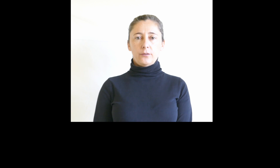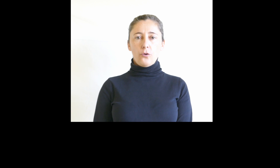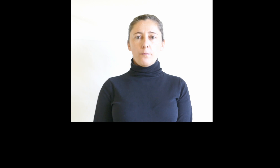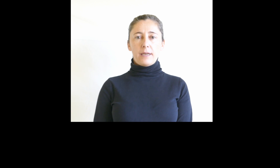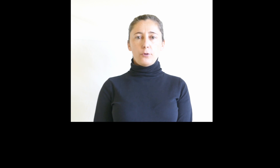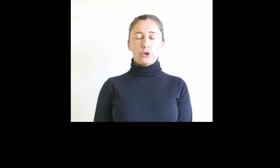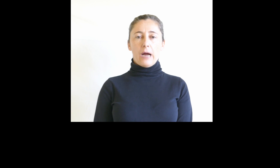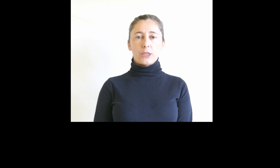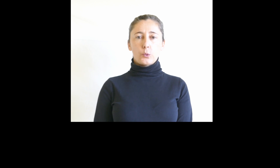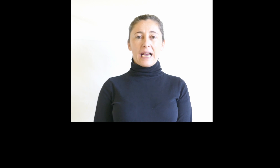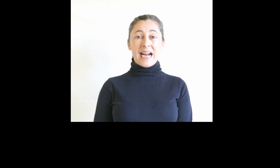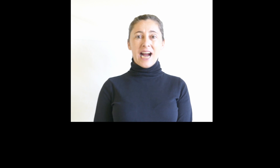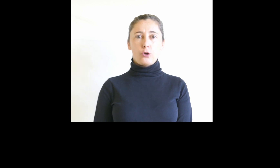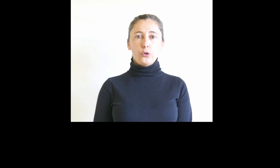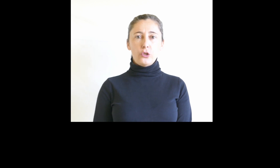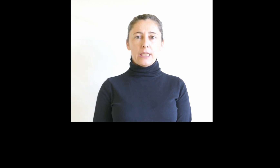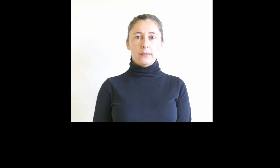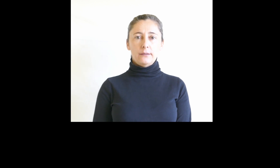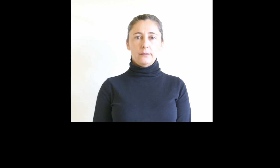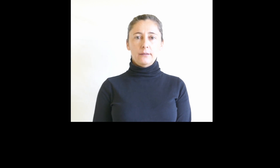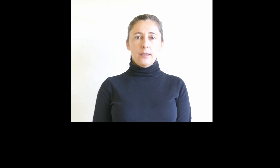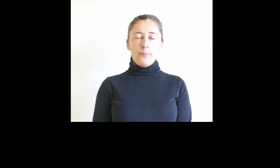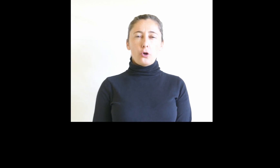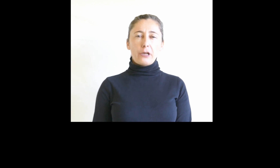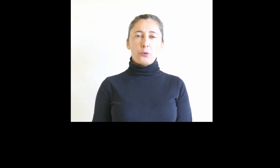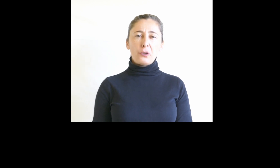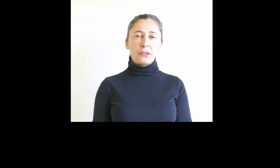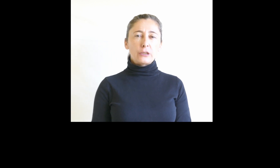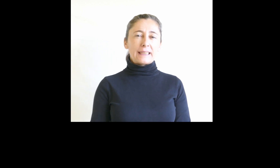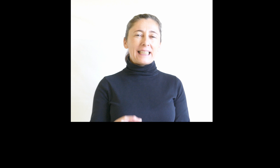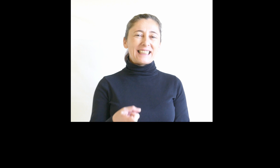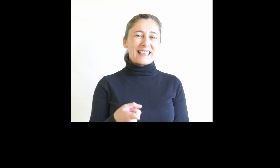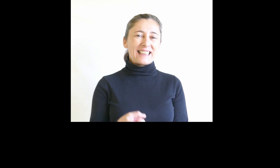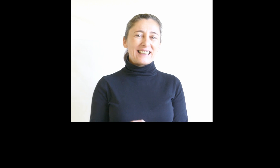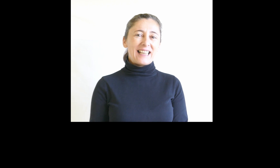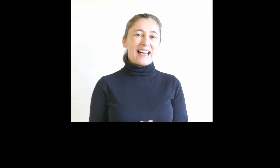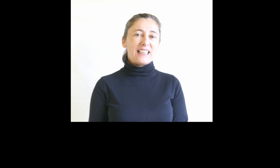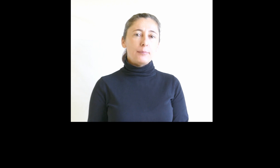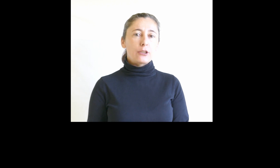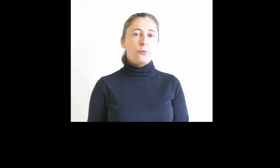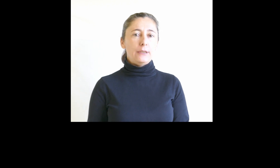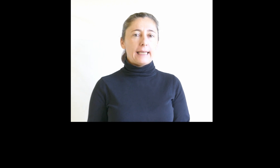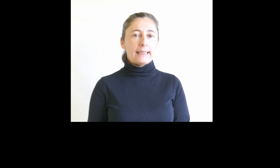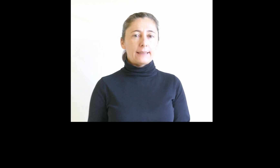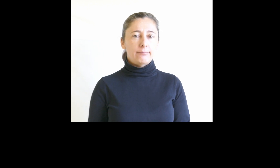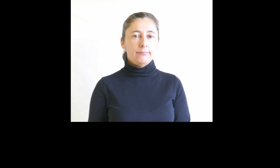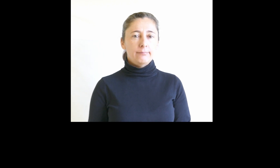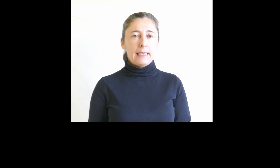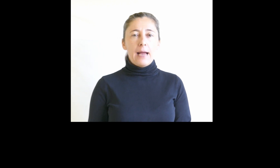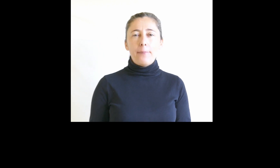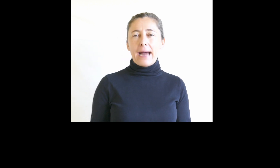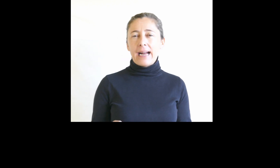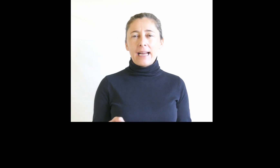Un maremoto azulaga a Coruña, polo que a poboación se ten que trasladar á área metropolitana.